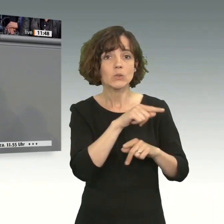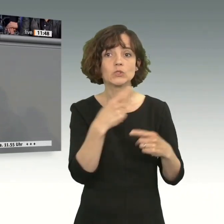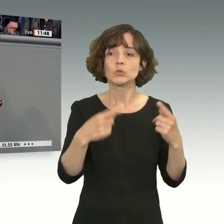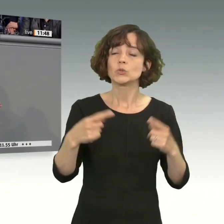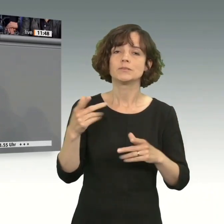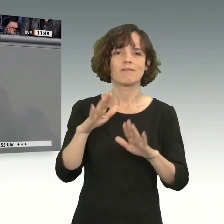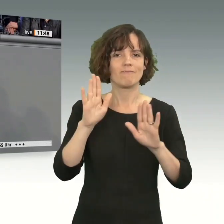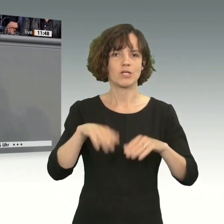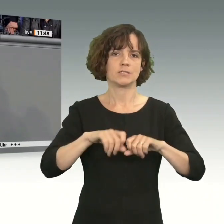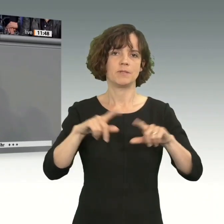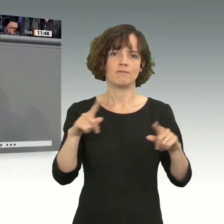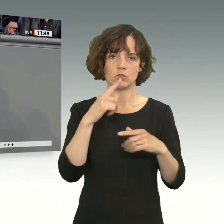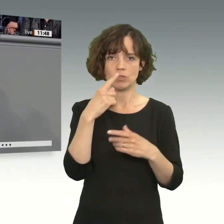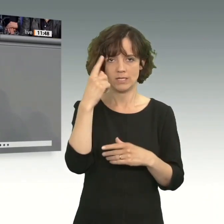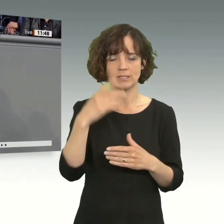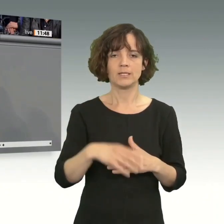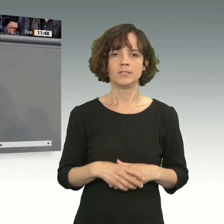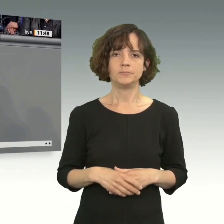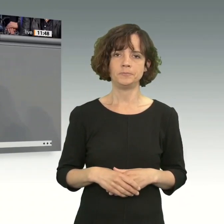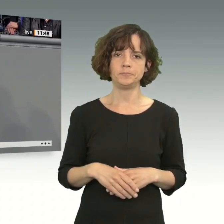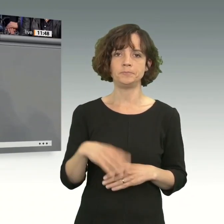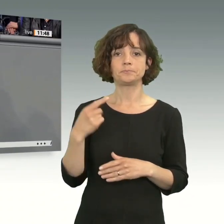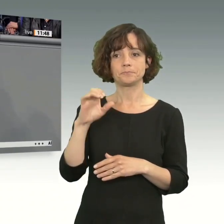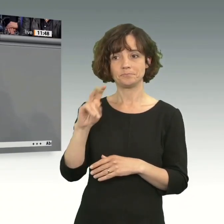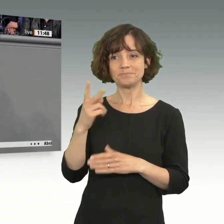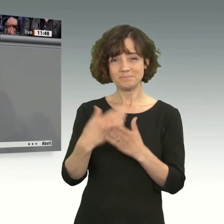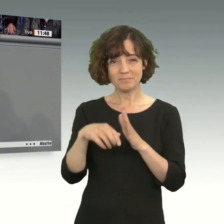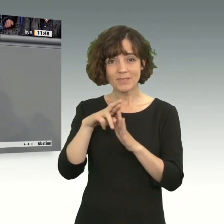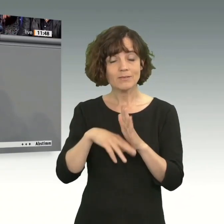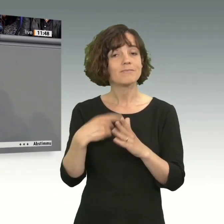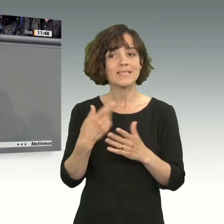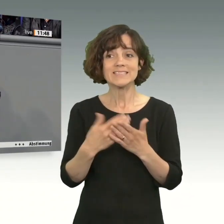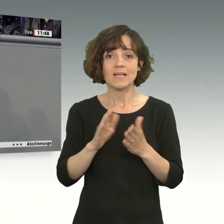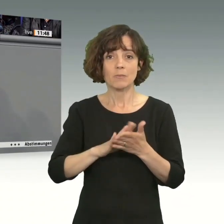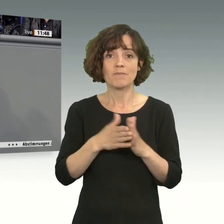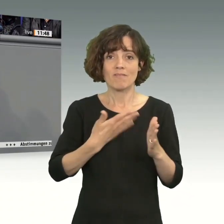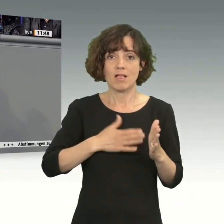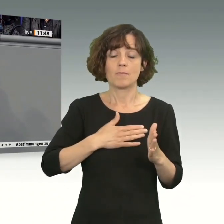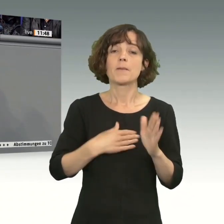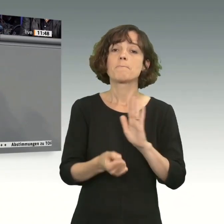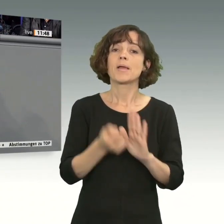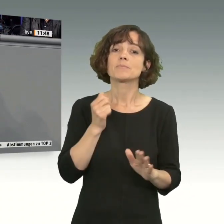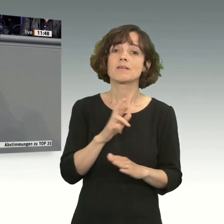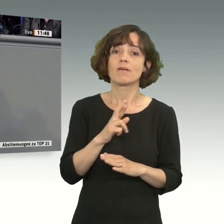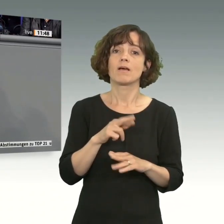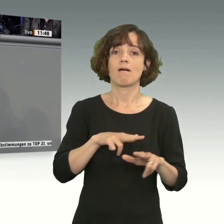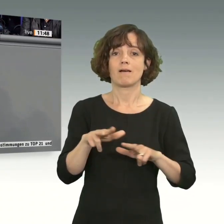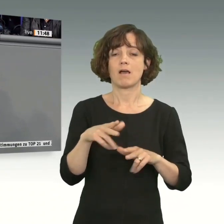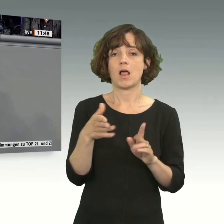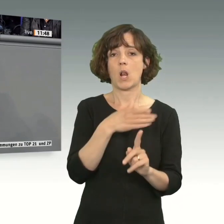Das ist ein völlig falsches Bild. Es hängt auch in der EU nicht an dieser Regierung. Wir sind Treiber dieses Abkommens. Die Bremser sind die Agrarlobby.